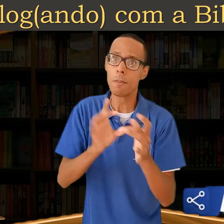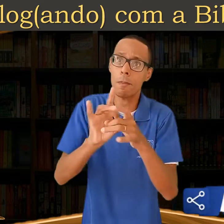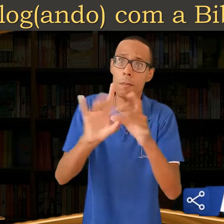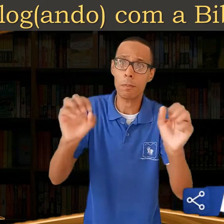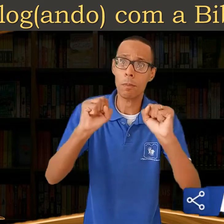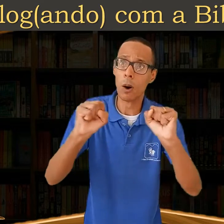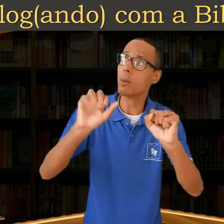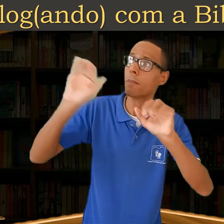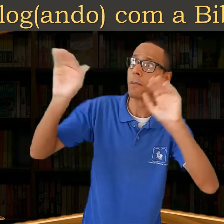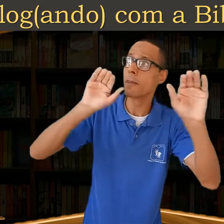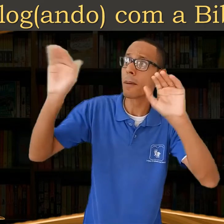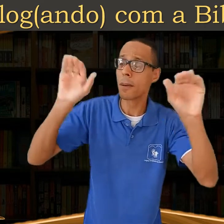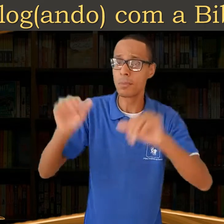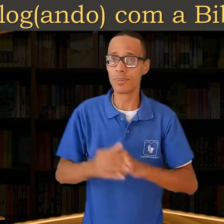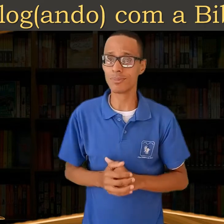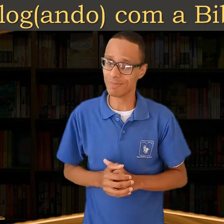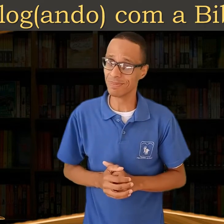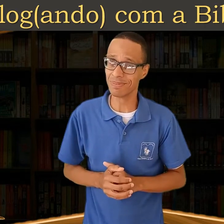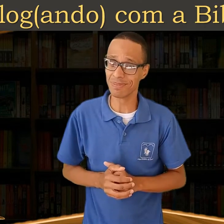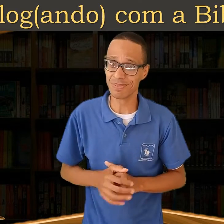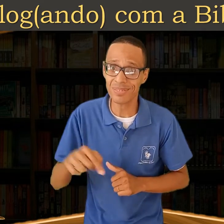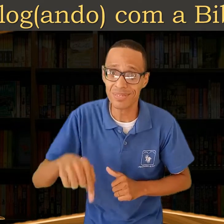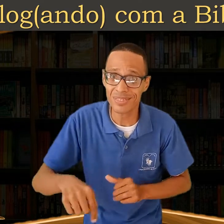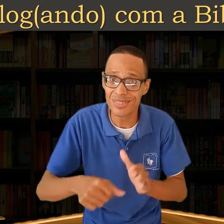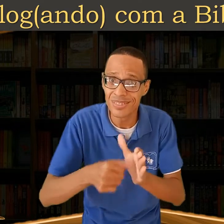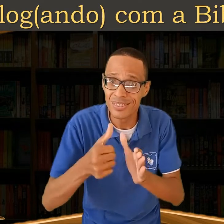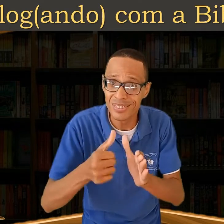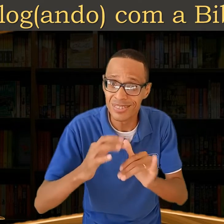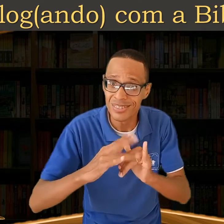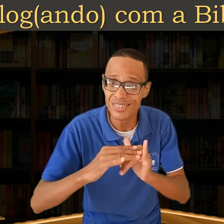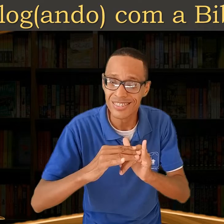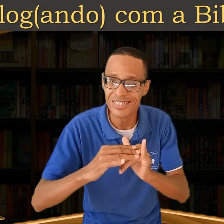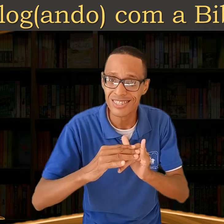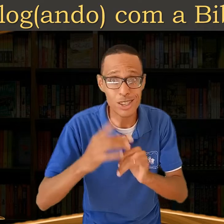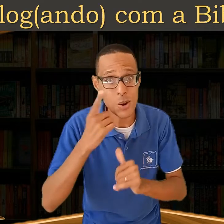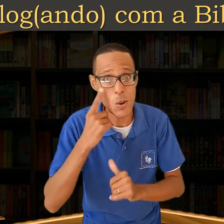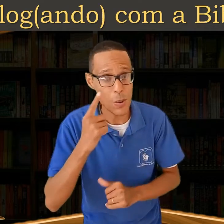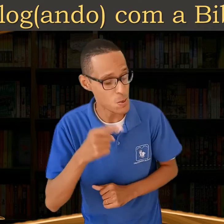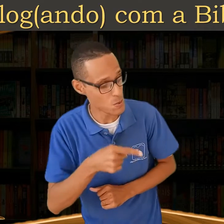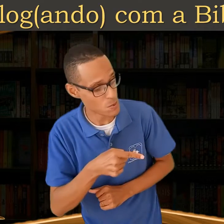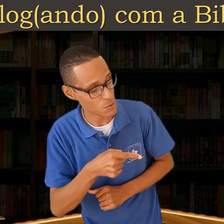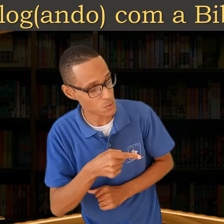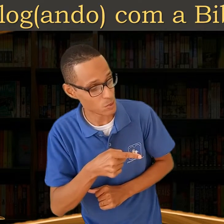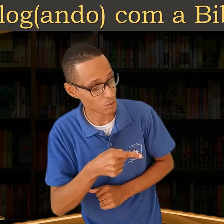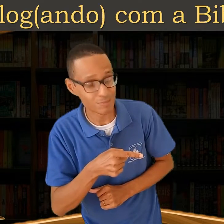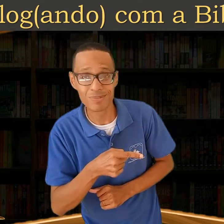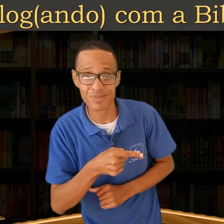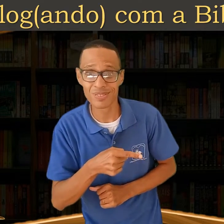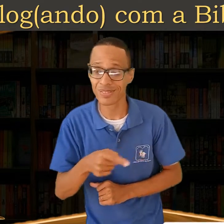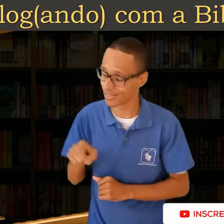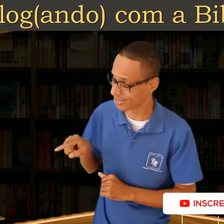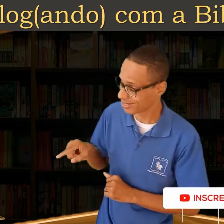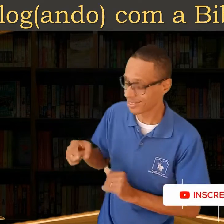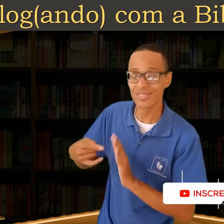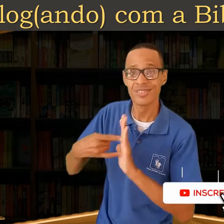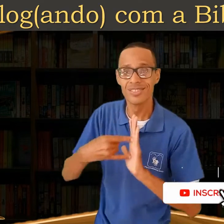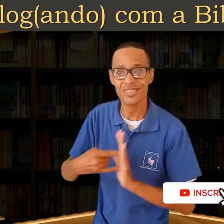Chegou agora no canal? Clique nessa bandeirinha aqui no cantinho, ou faça a leitura do QR Code e